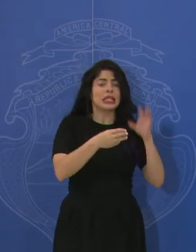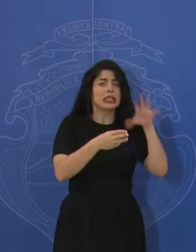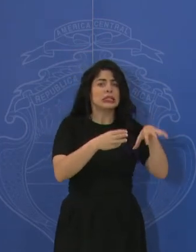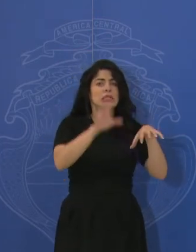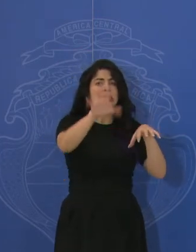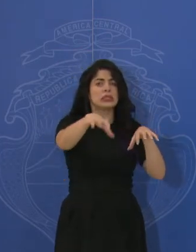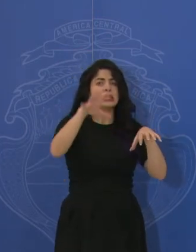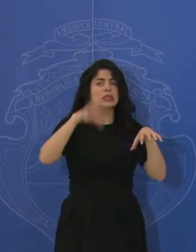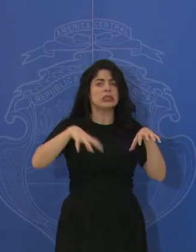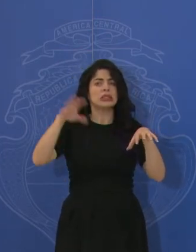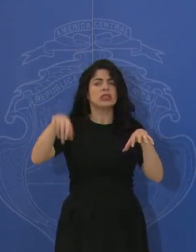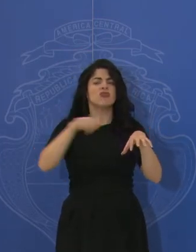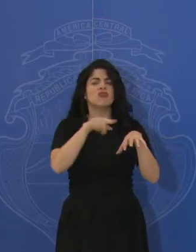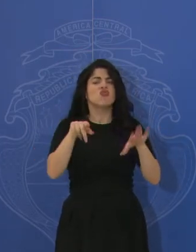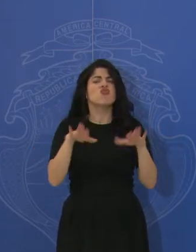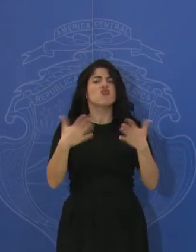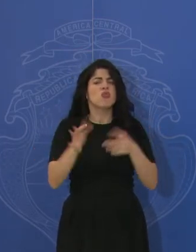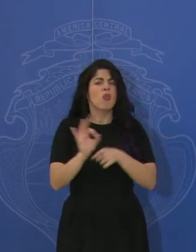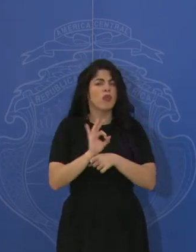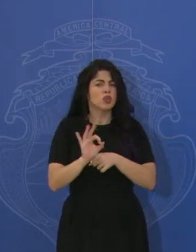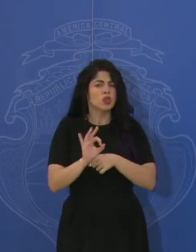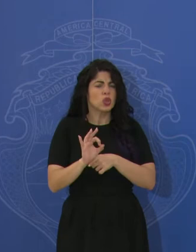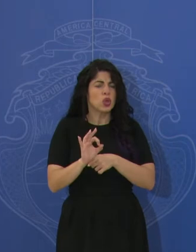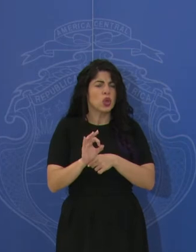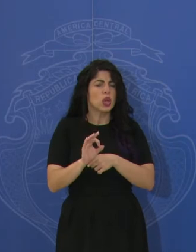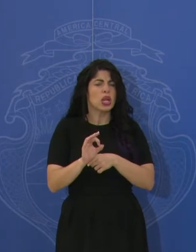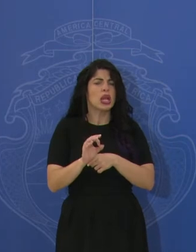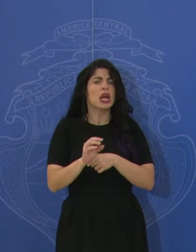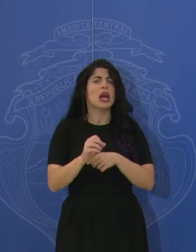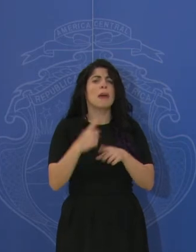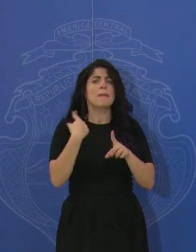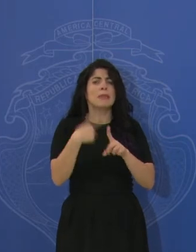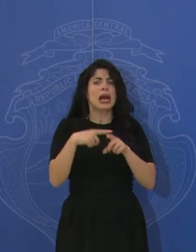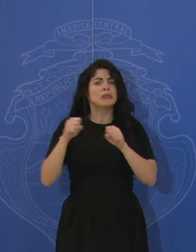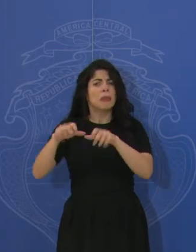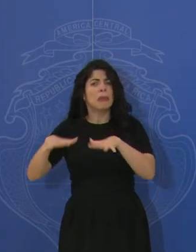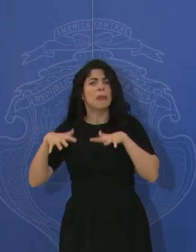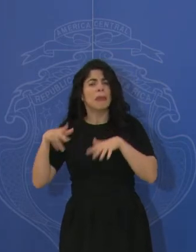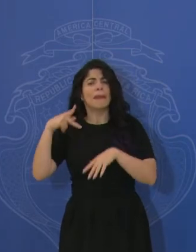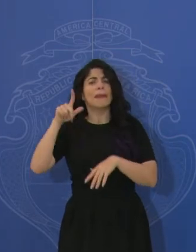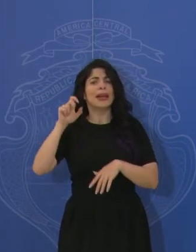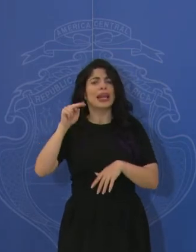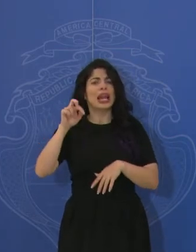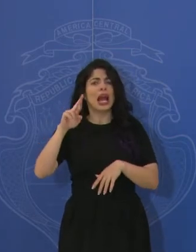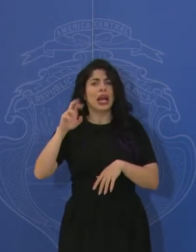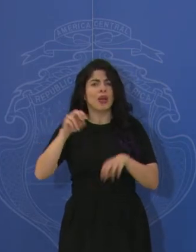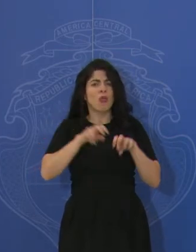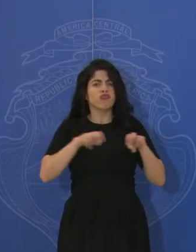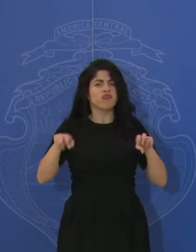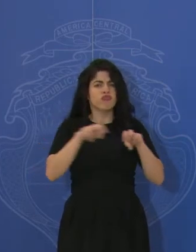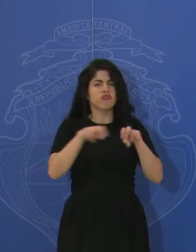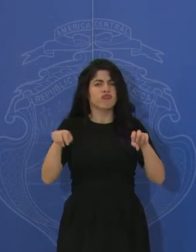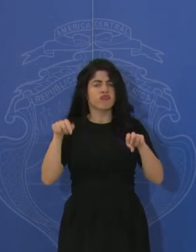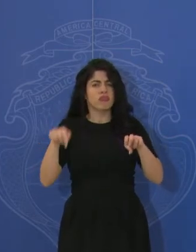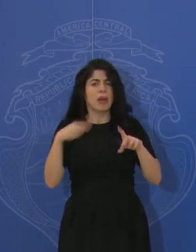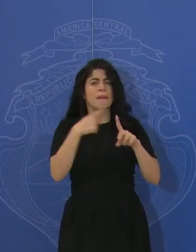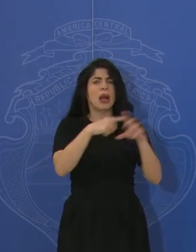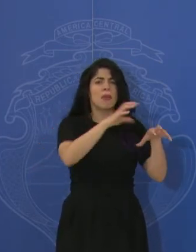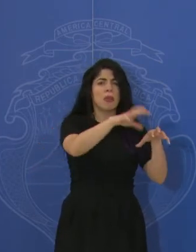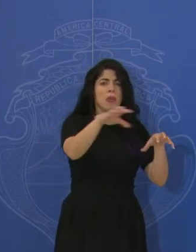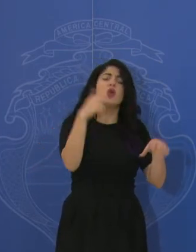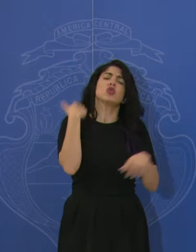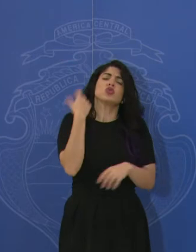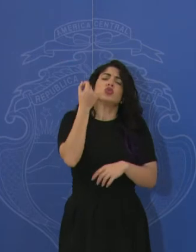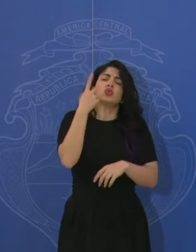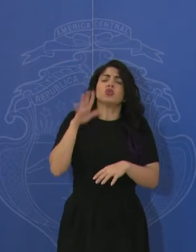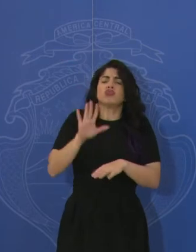funcionar junto con la plenaria? Y el otro tema es, entiendo que se tienen que discutir y que